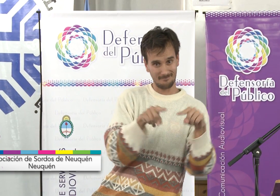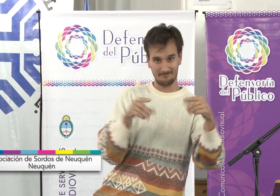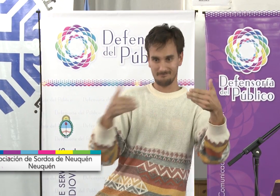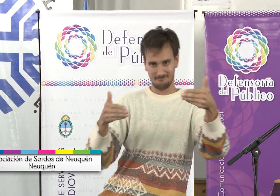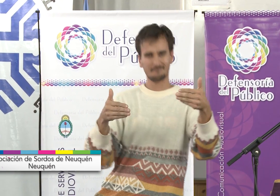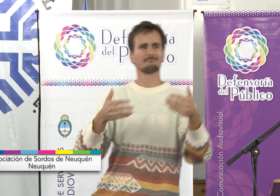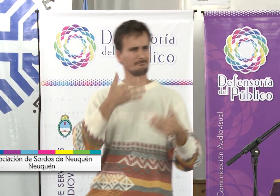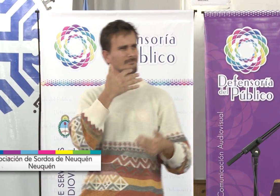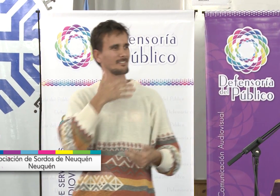trabajar.